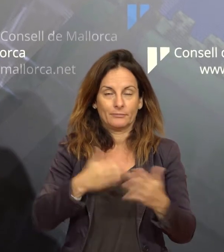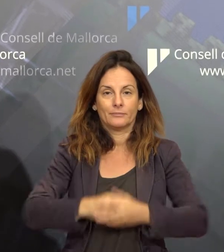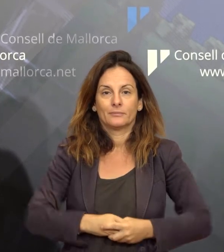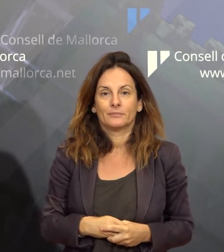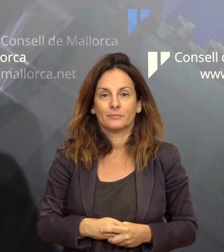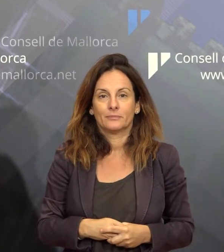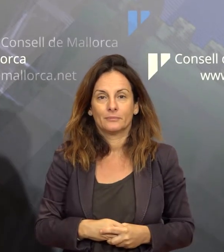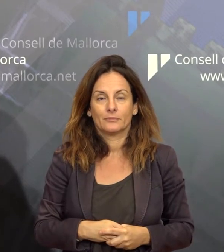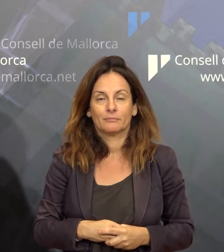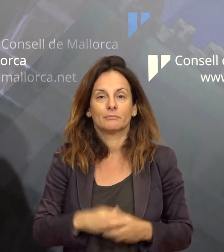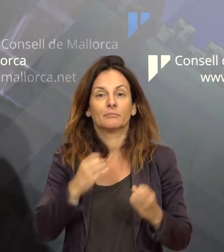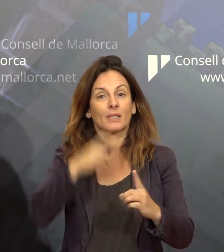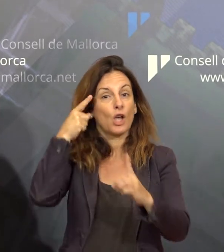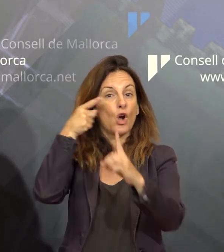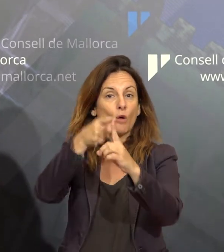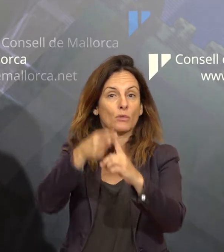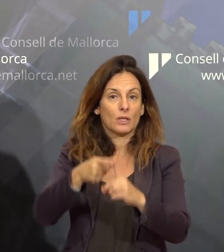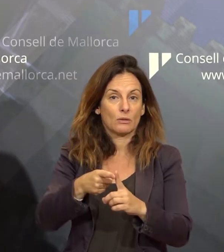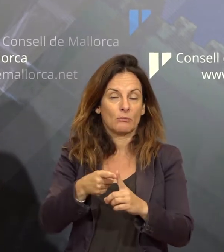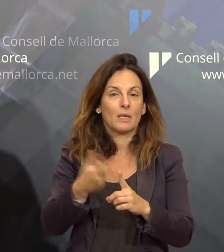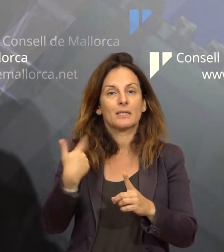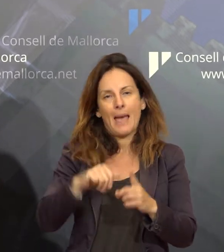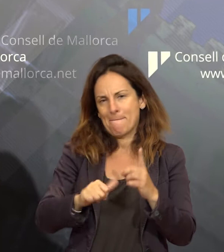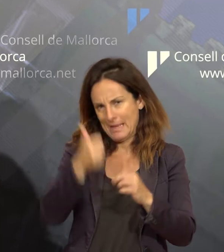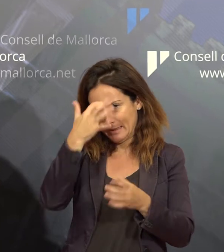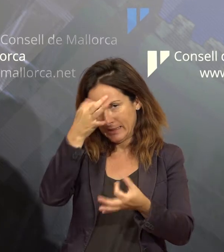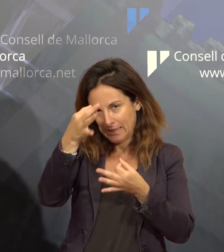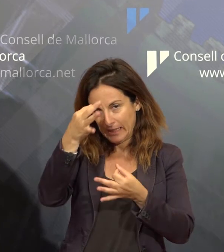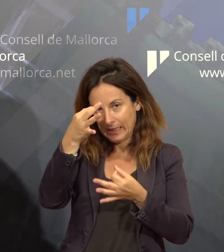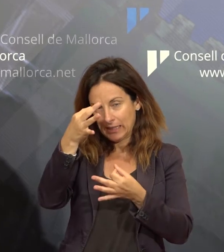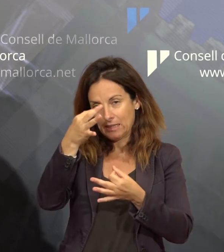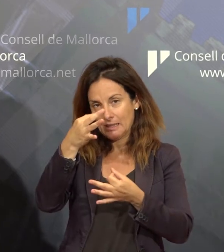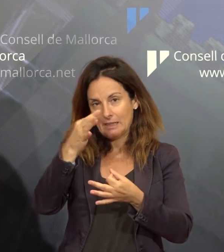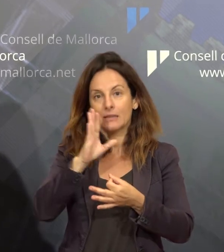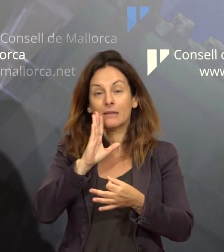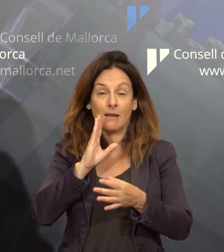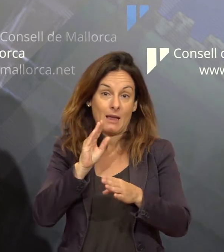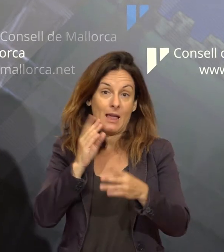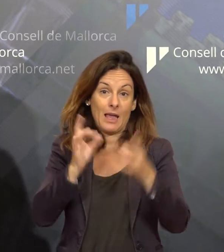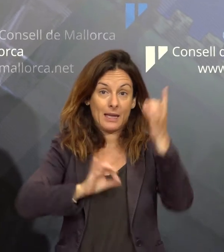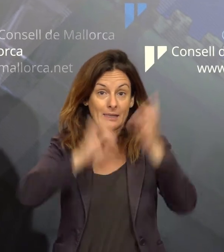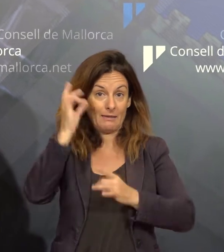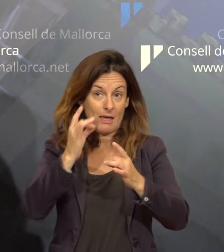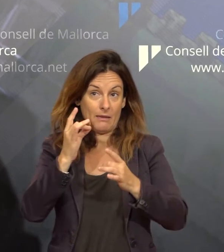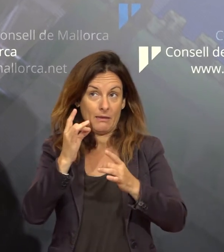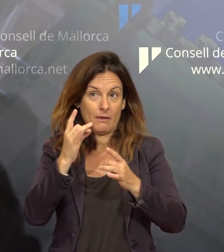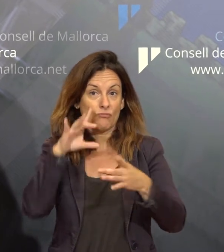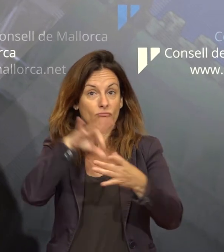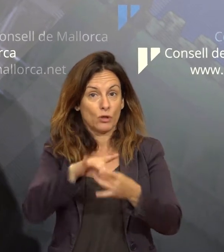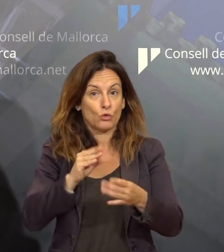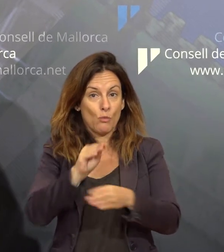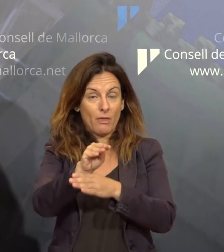Bé, els objectius ja més concrets d'aquestes activitats que plantejam a la subvenció